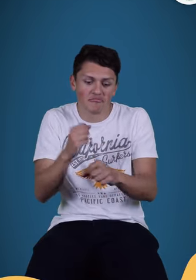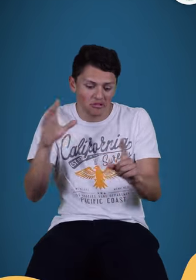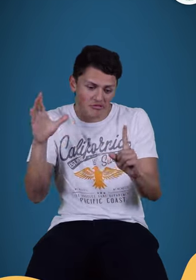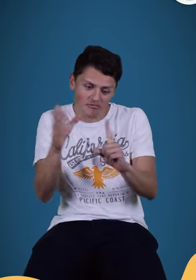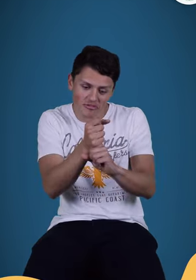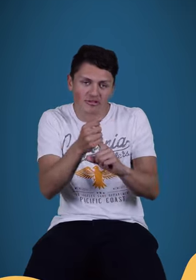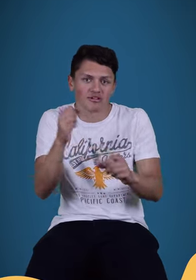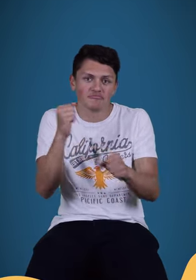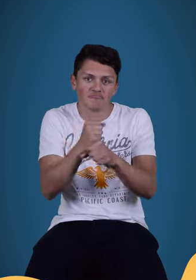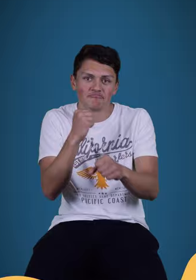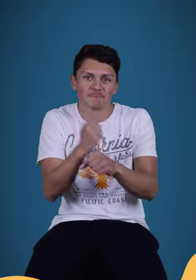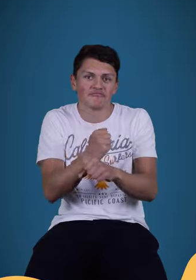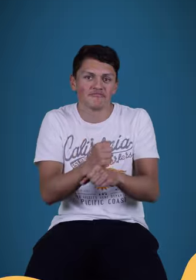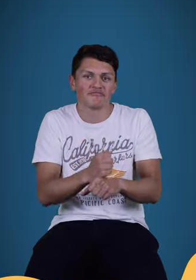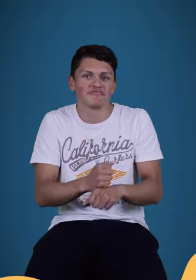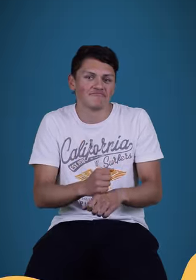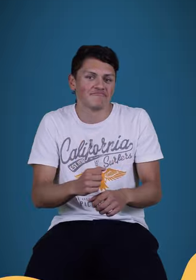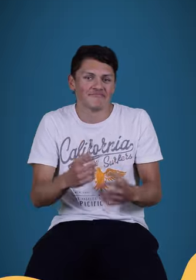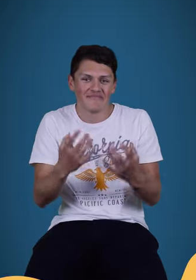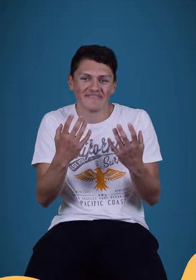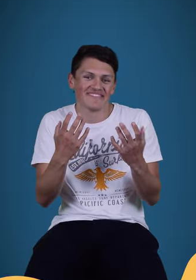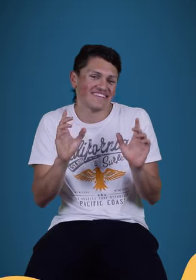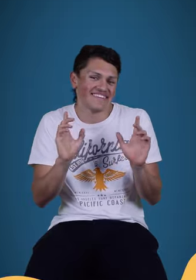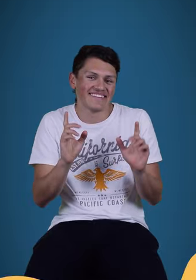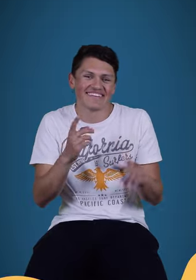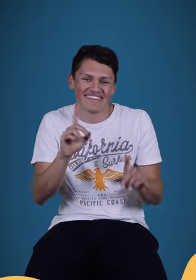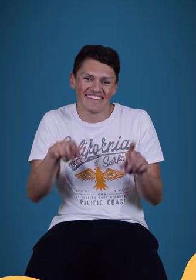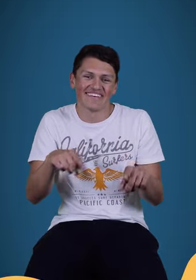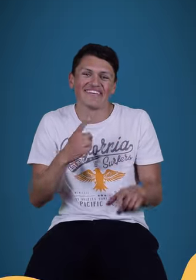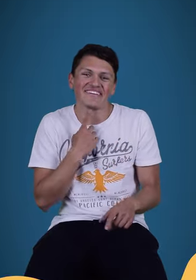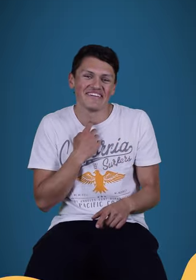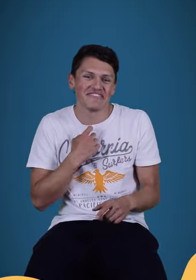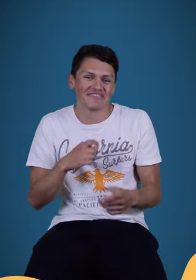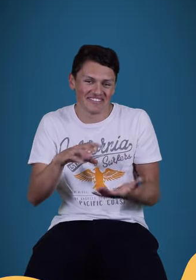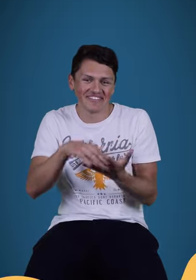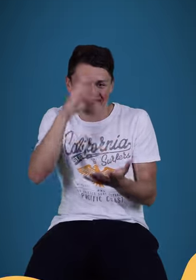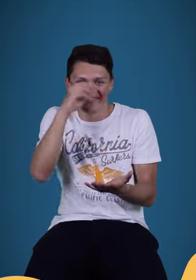Bueno, y también en mi caso ha sido porque me gusta aprender señas.